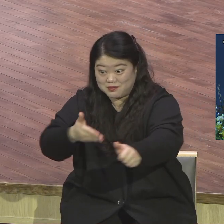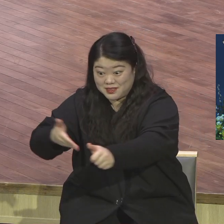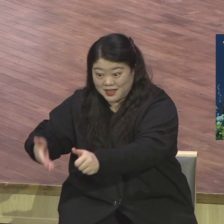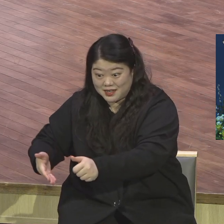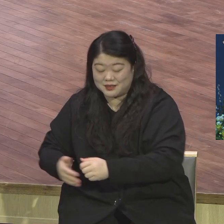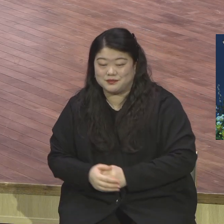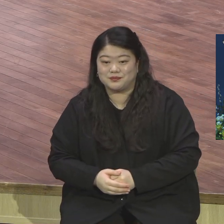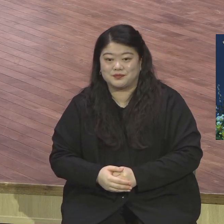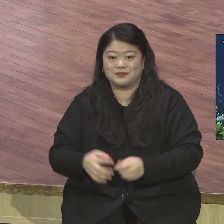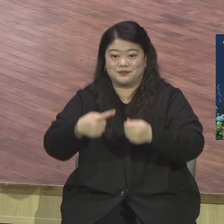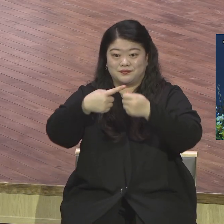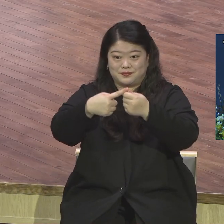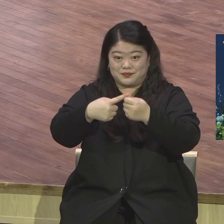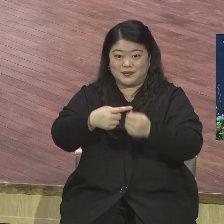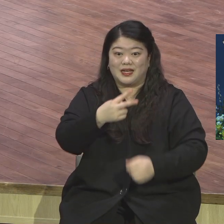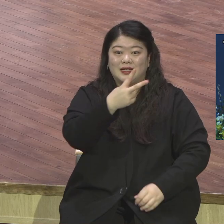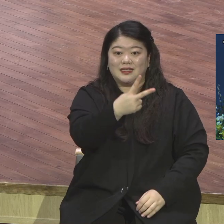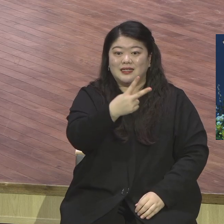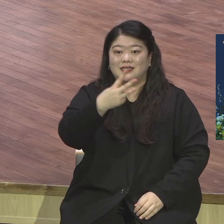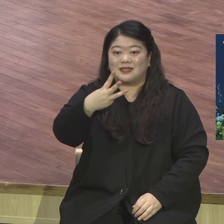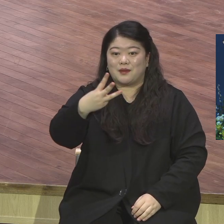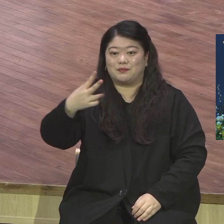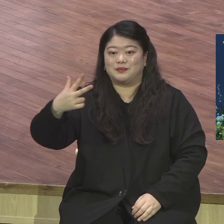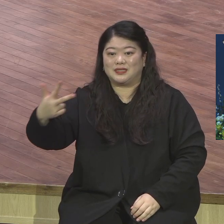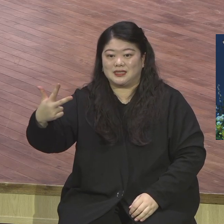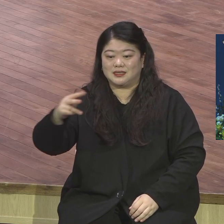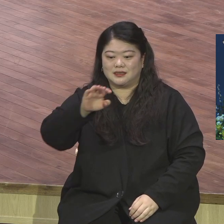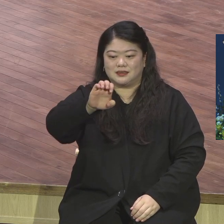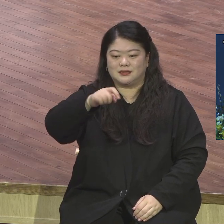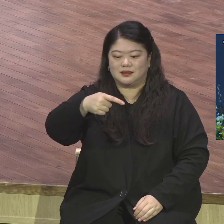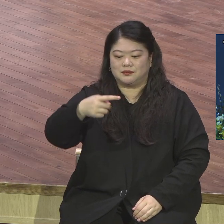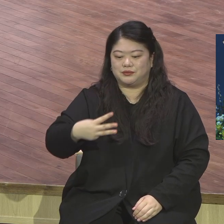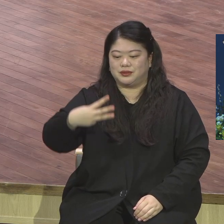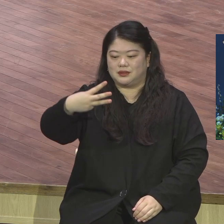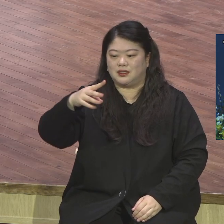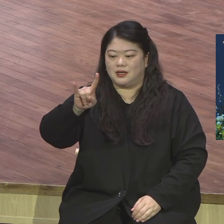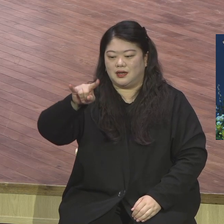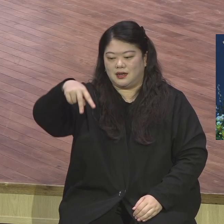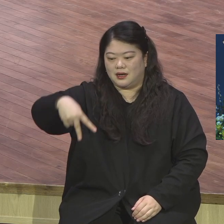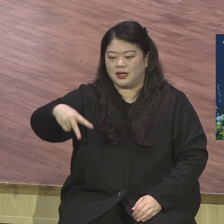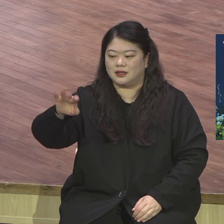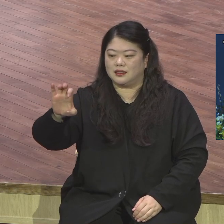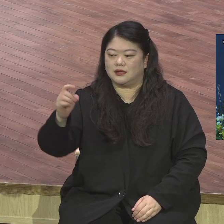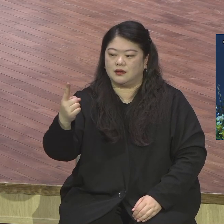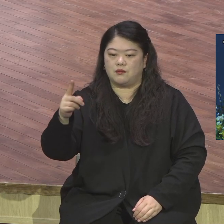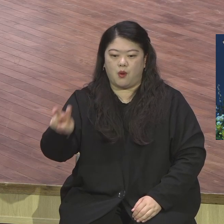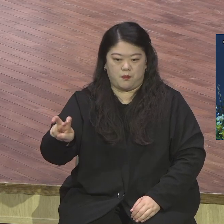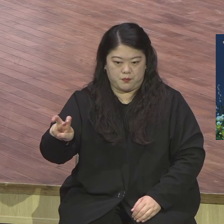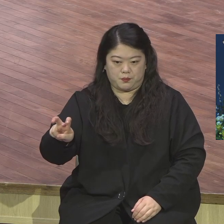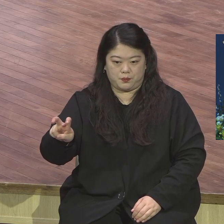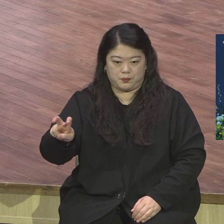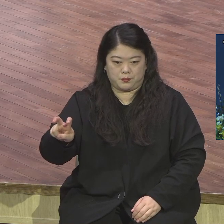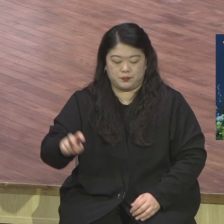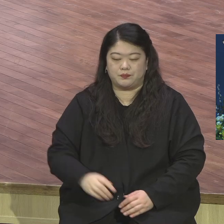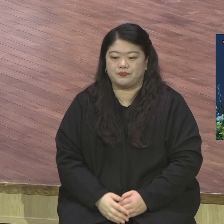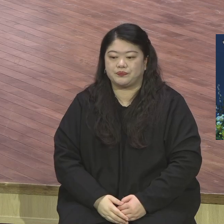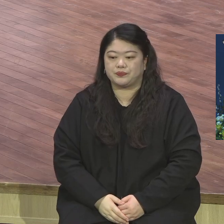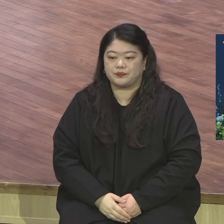237 플랫폼입니다. 수룩바벨 성전이 재건되기까지는 여러 가지 우여곡절이